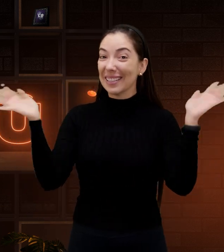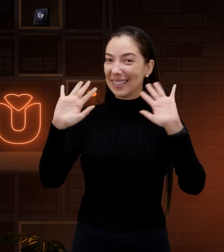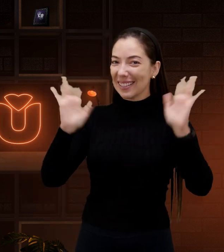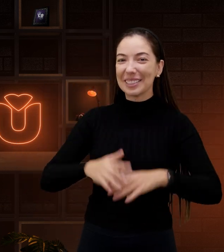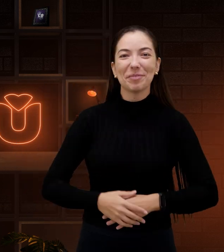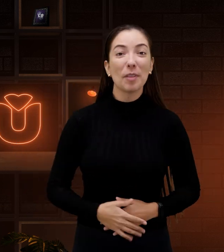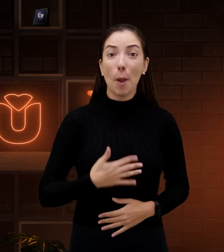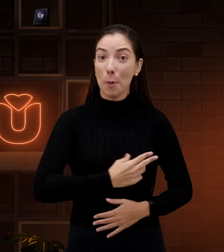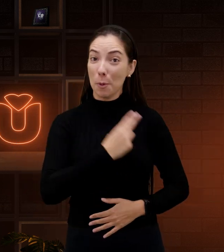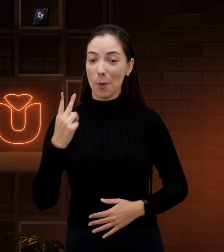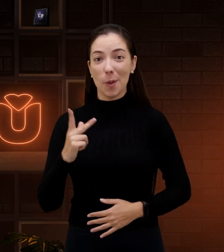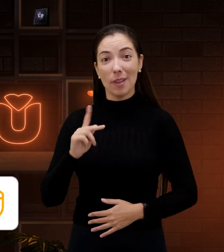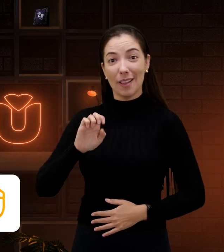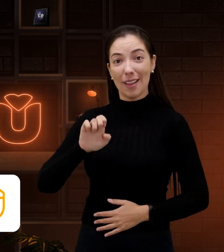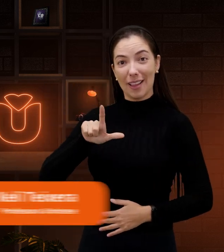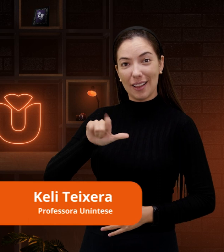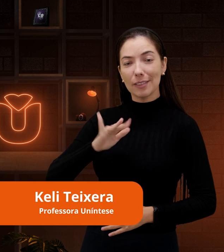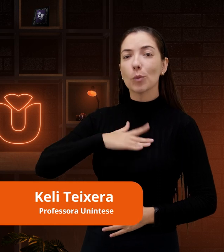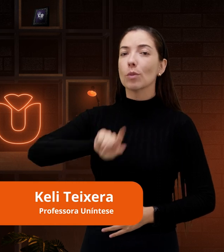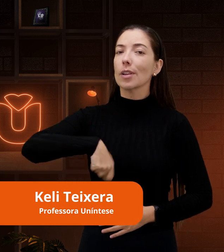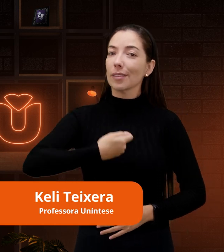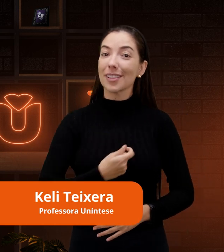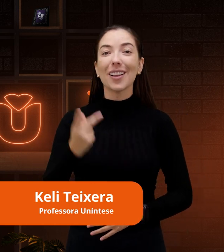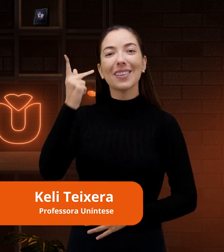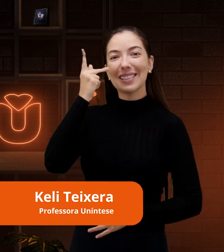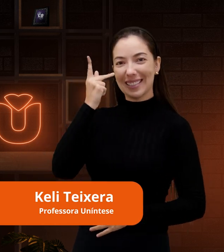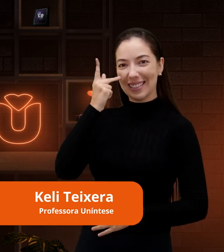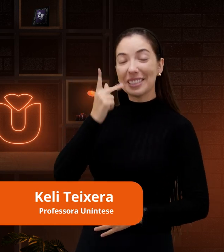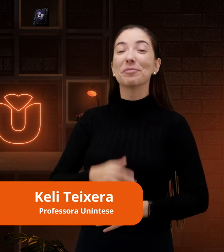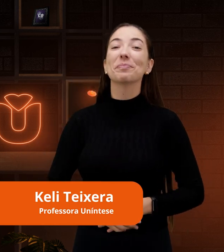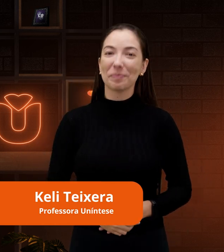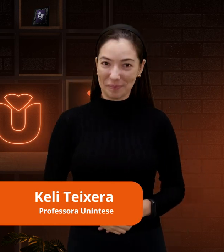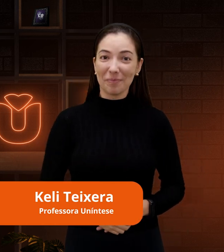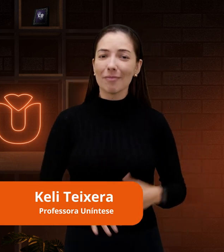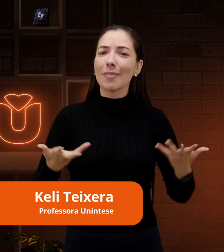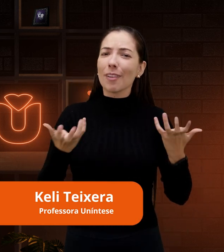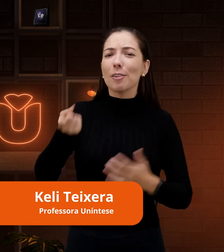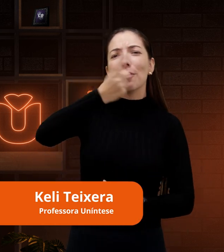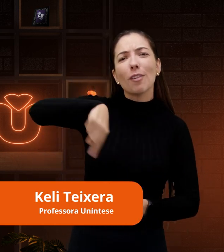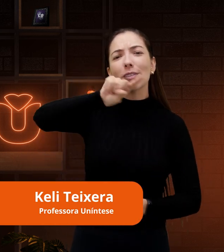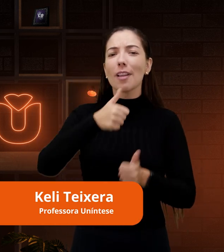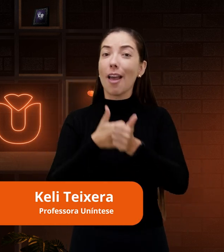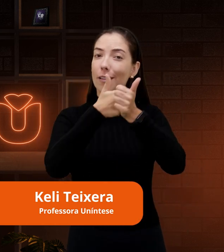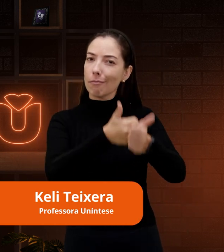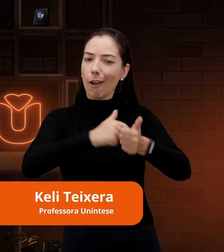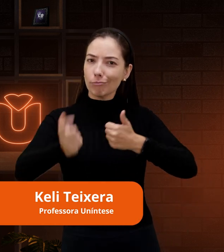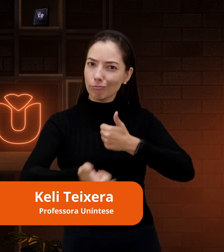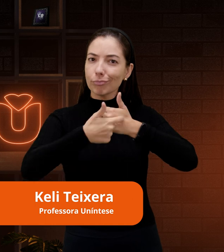Olá, tudo bem? O meu nome é Kelly e esse é o meu sinal. Sigam a página da Olíntese